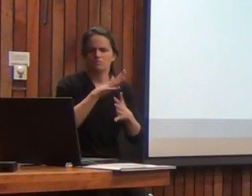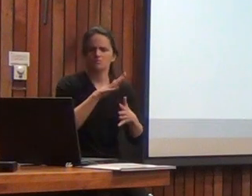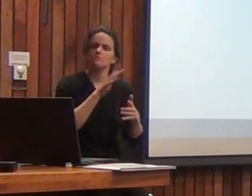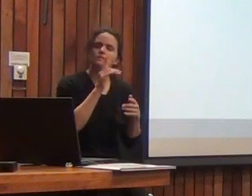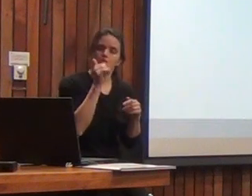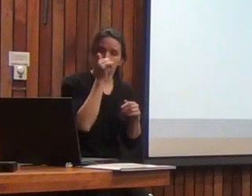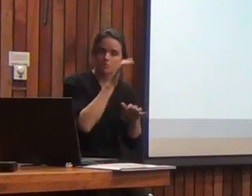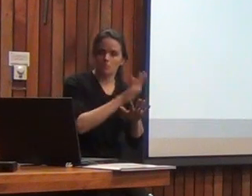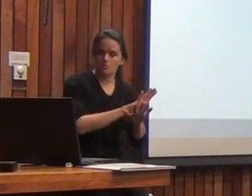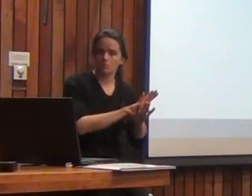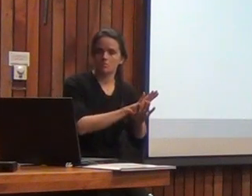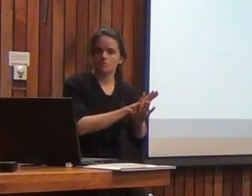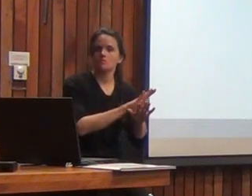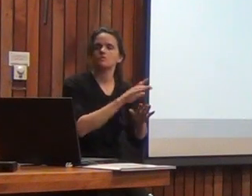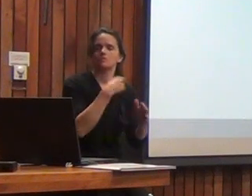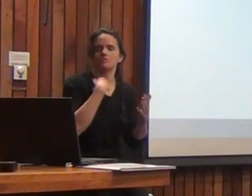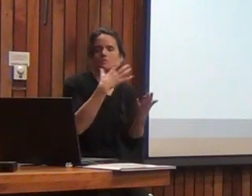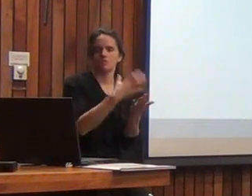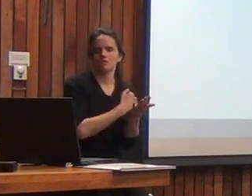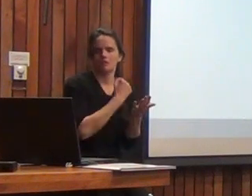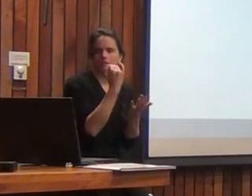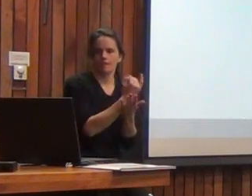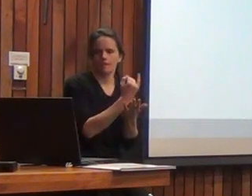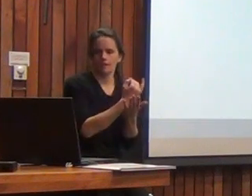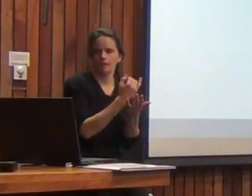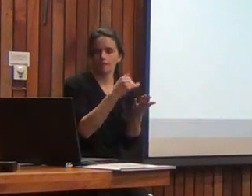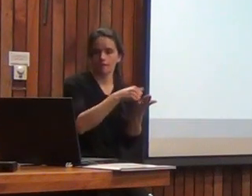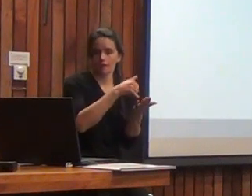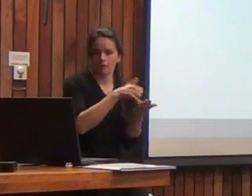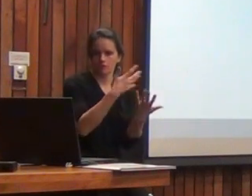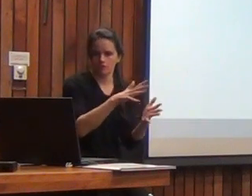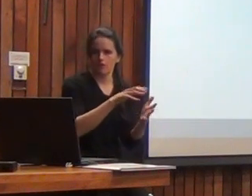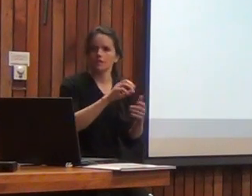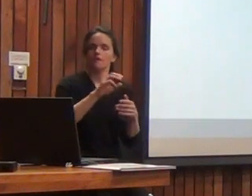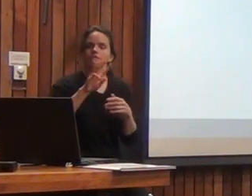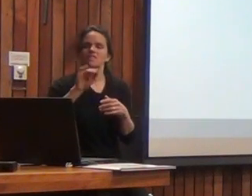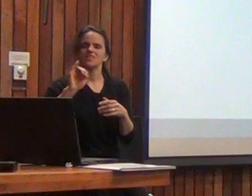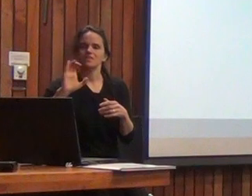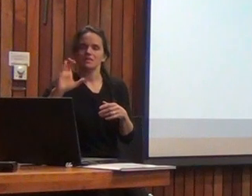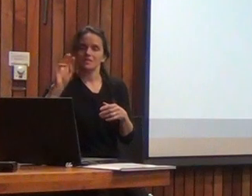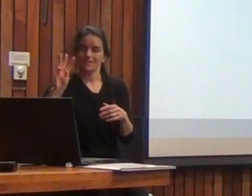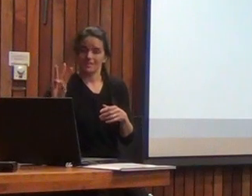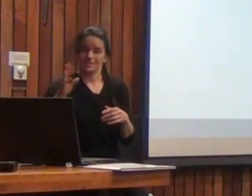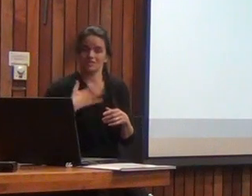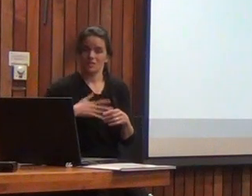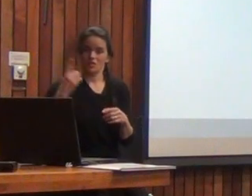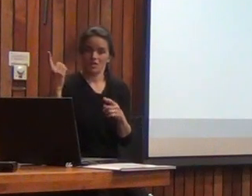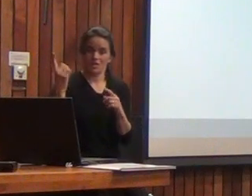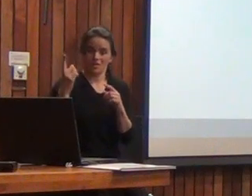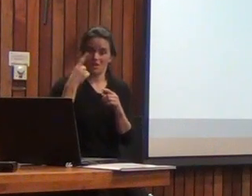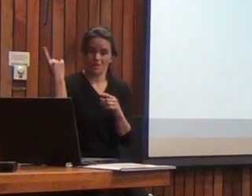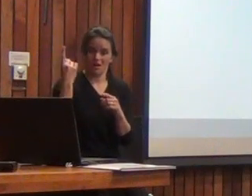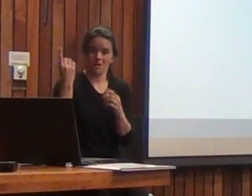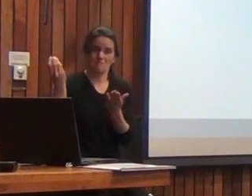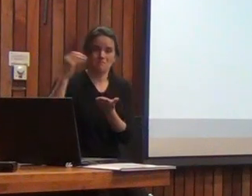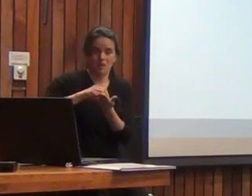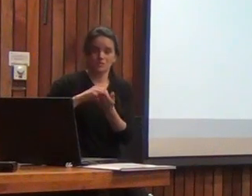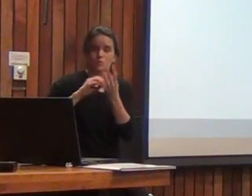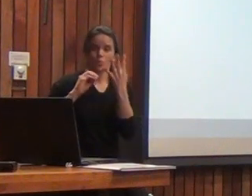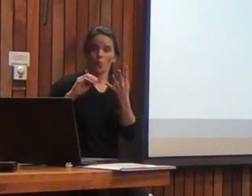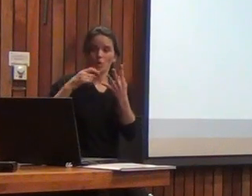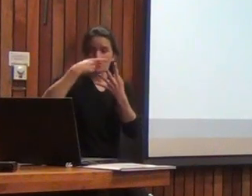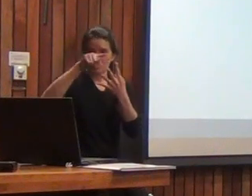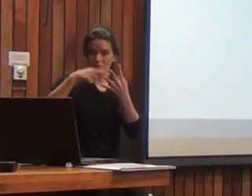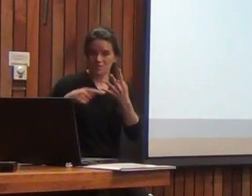tiempo ya tengo ese indicador en el BIS-3 si es quiero obtener el indicador general más los cuatro